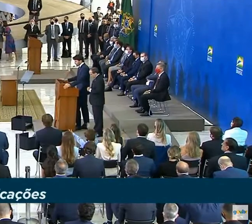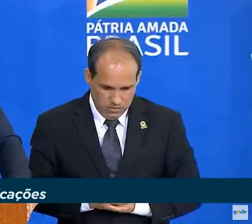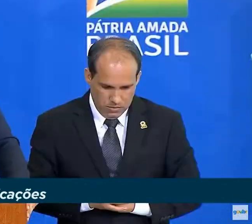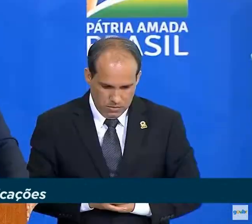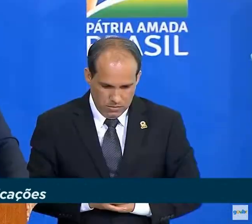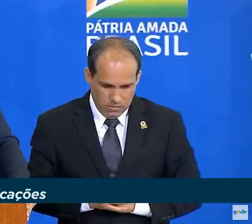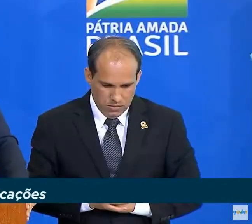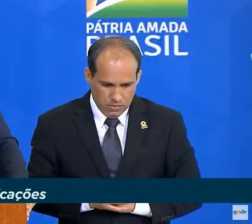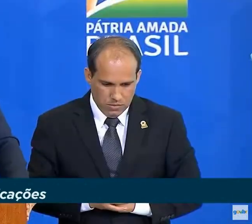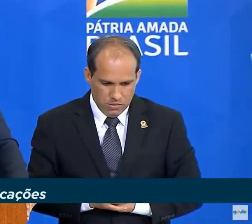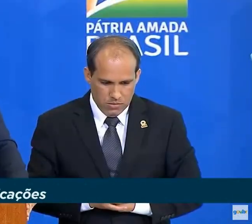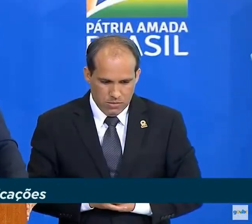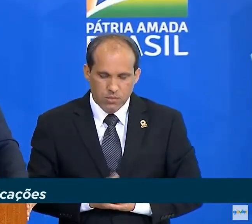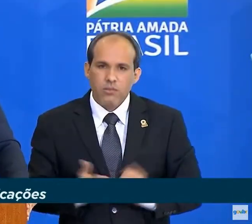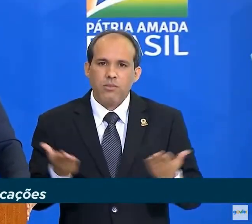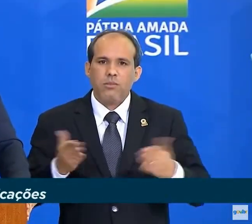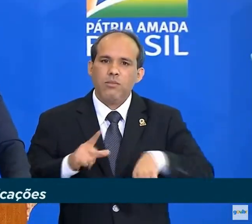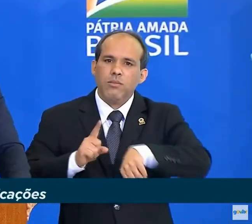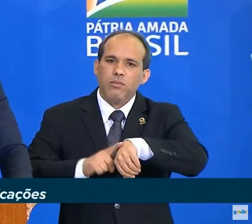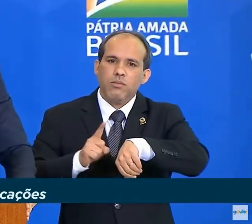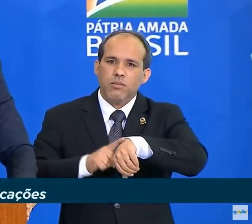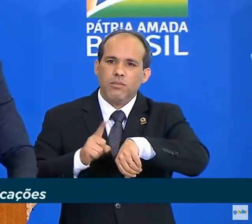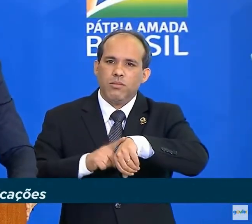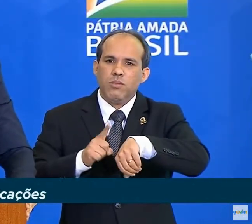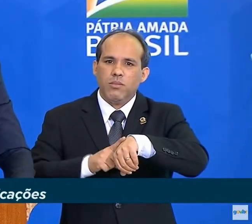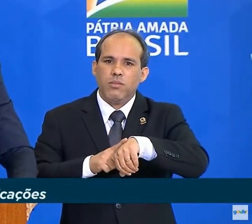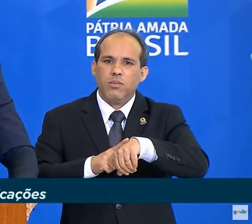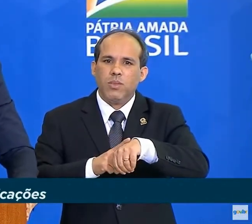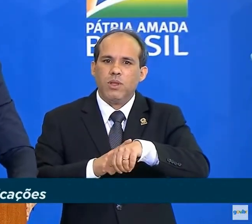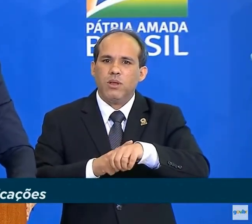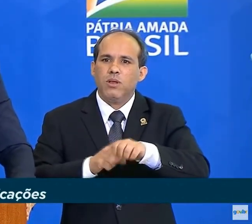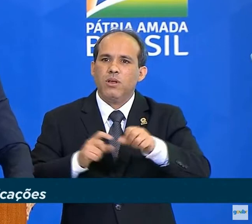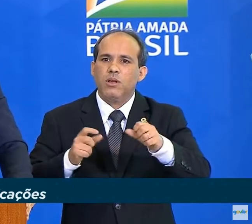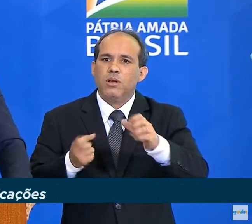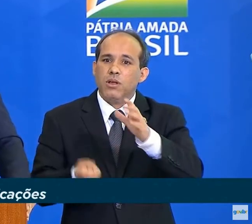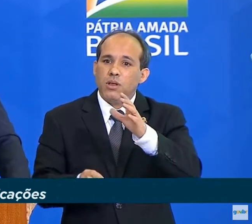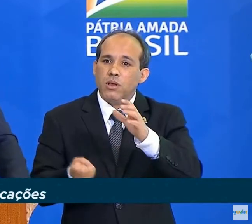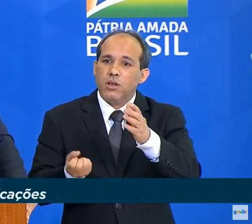É hora de pacificar o país.